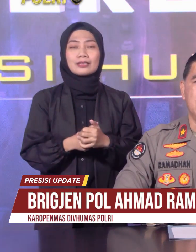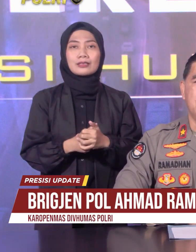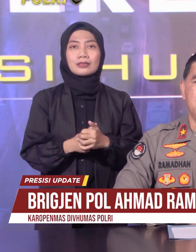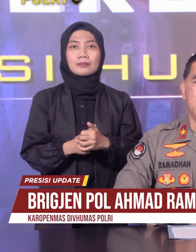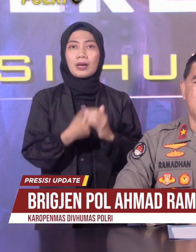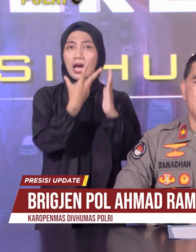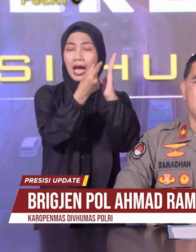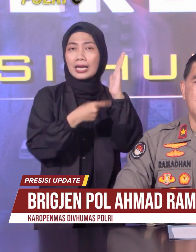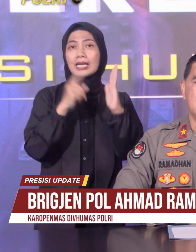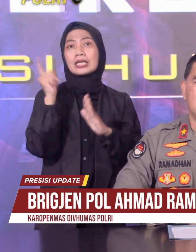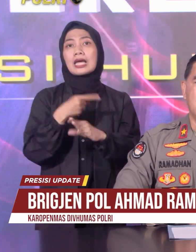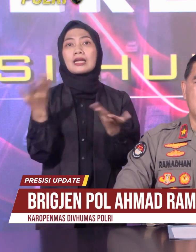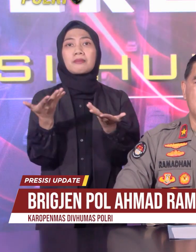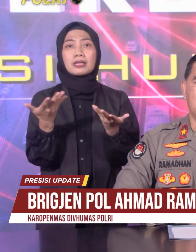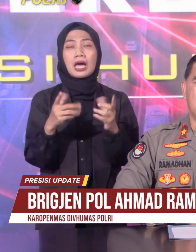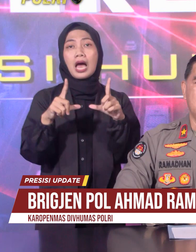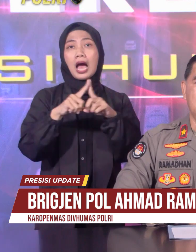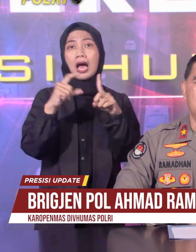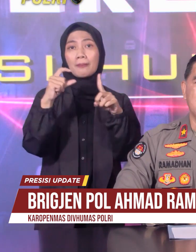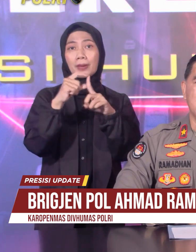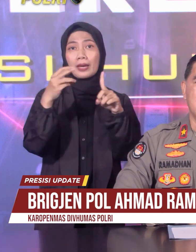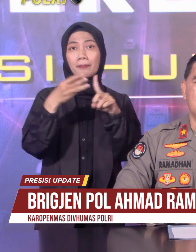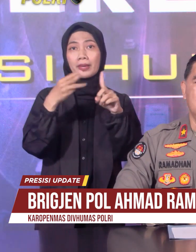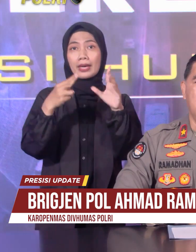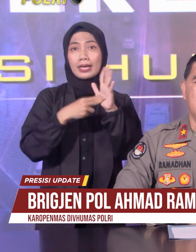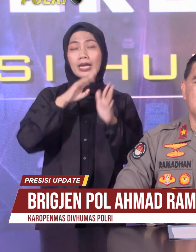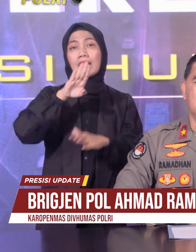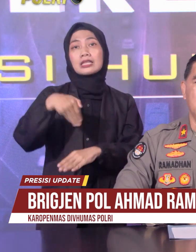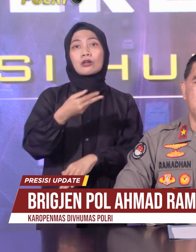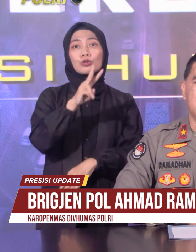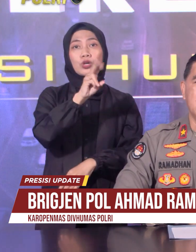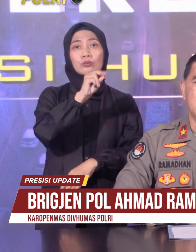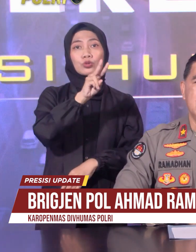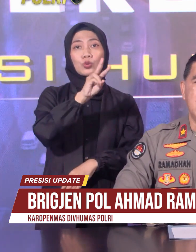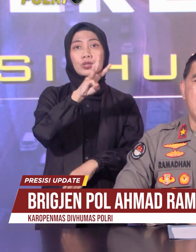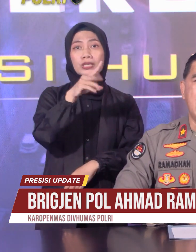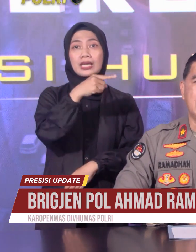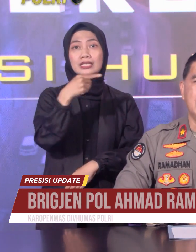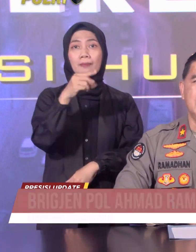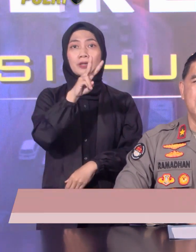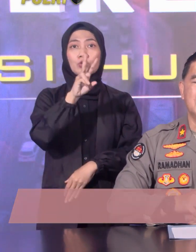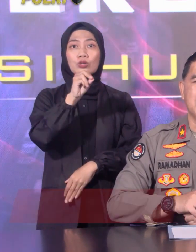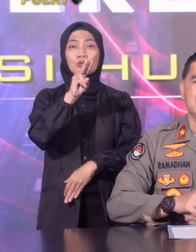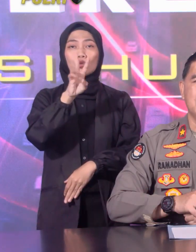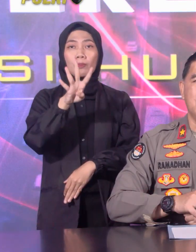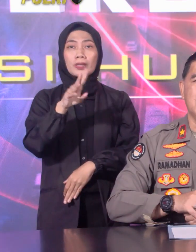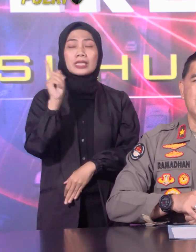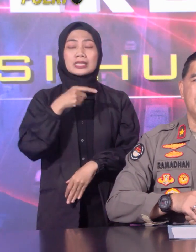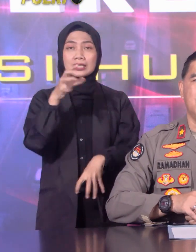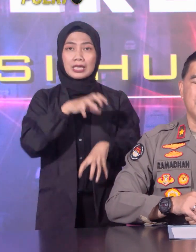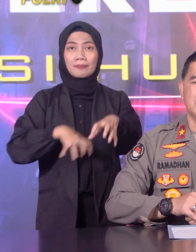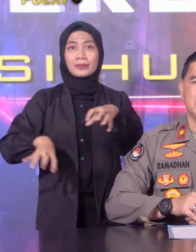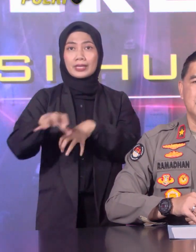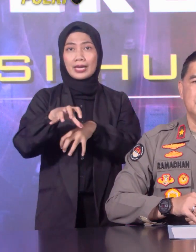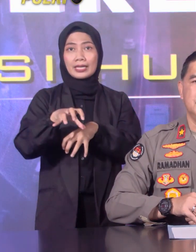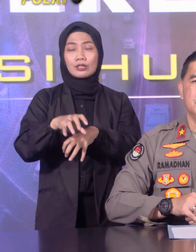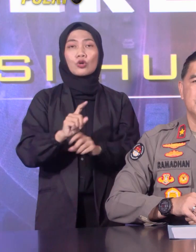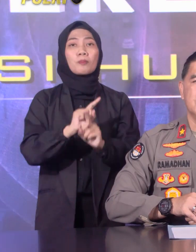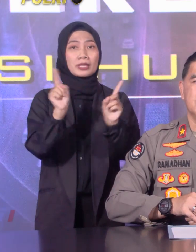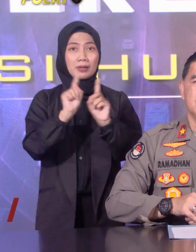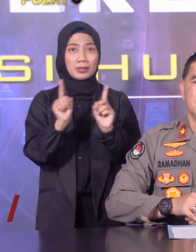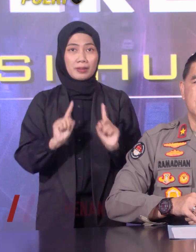bersumber dari APBN tahun anggaran 2023-2024 yang ada di masing-masing Polda dan Polres.